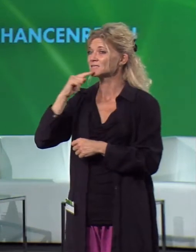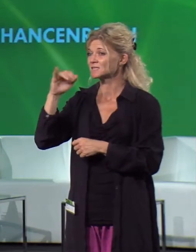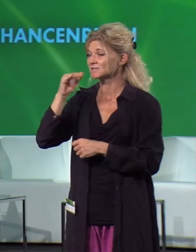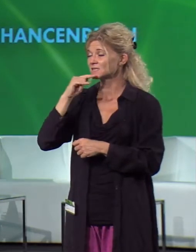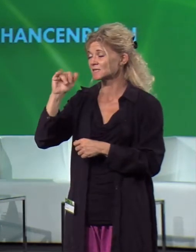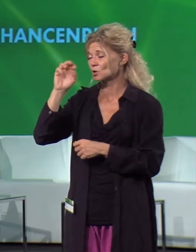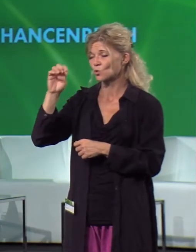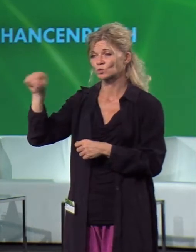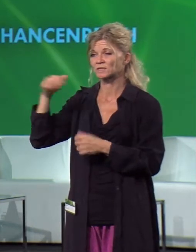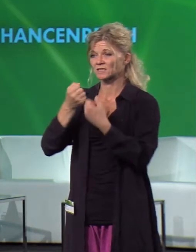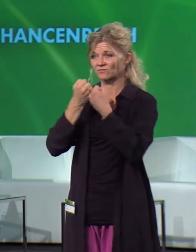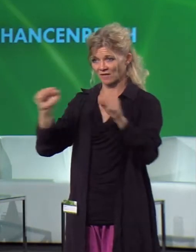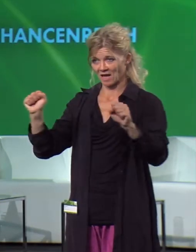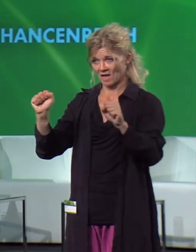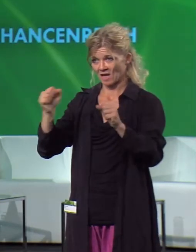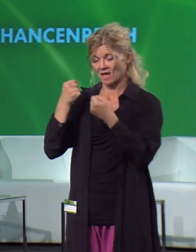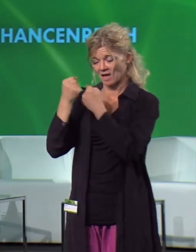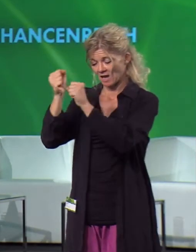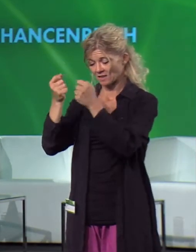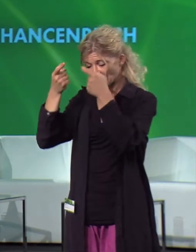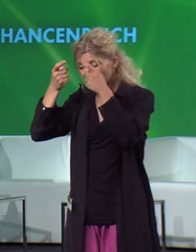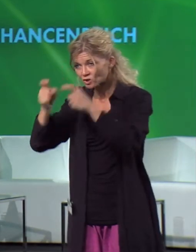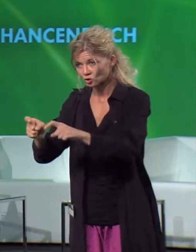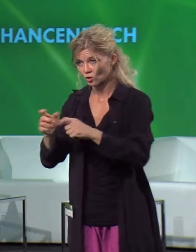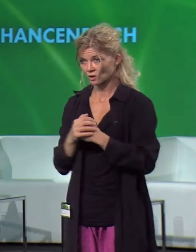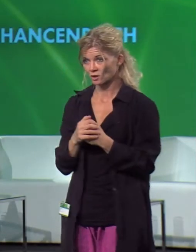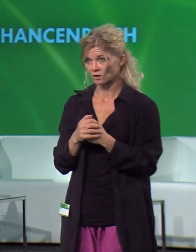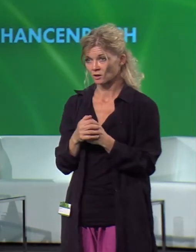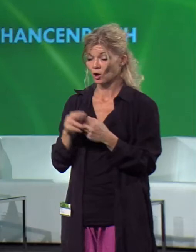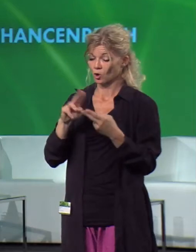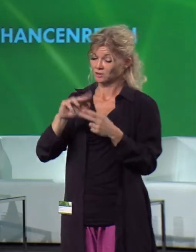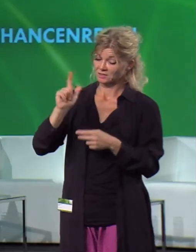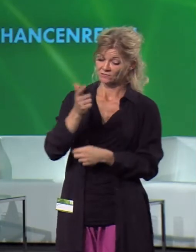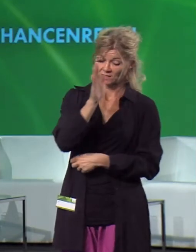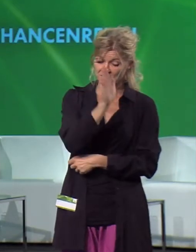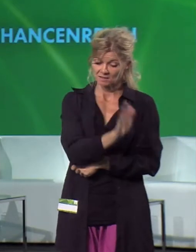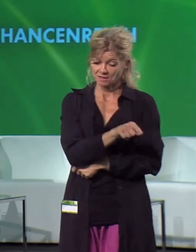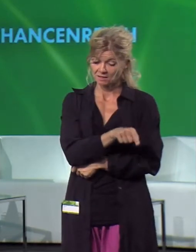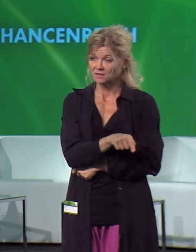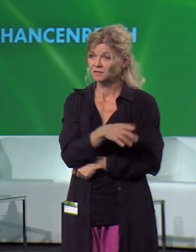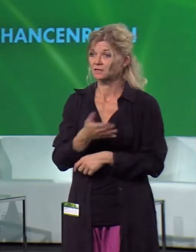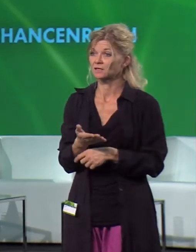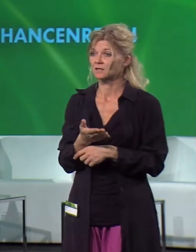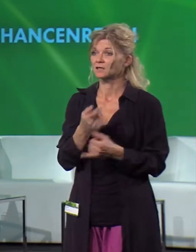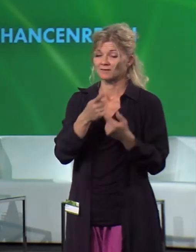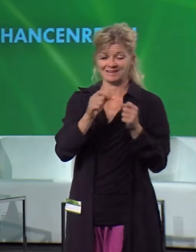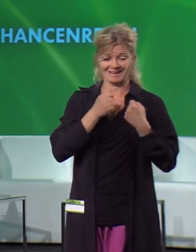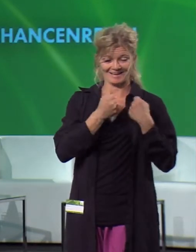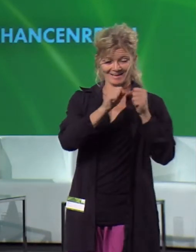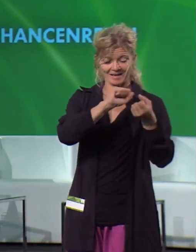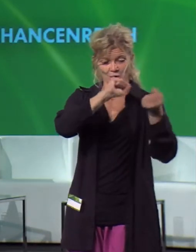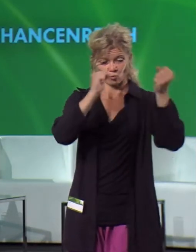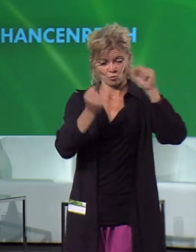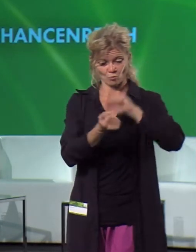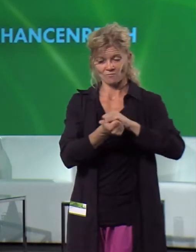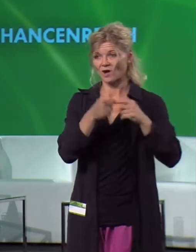anderen Seite emittierende Energien, die also mit den, wann der Energieumwandlung anfallen und bei der